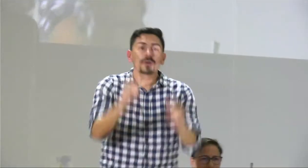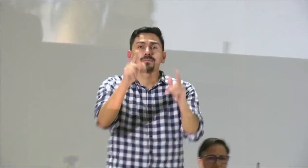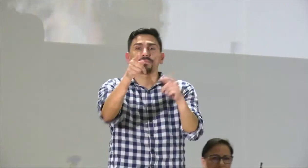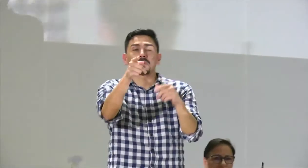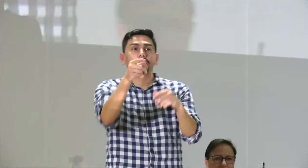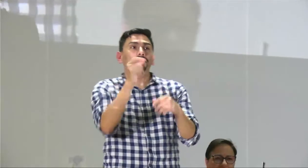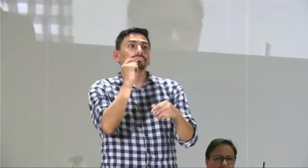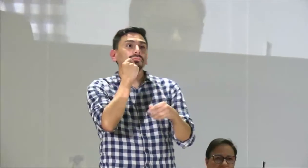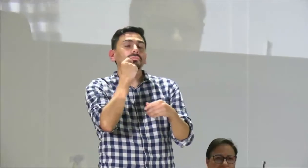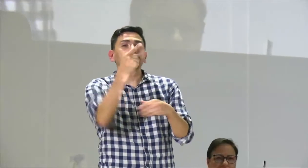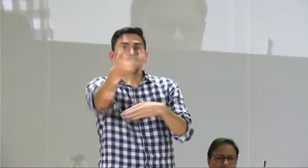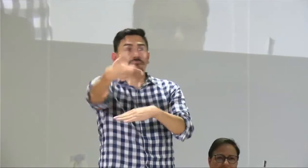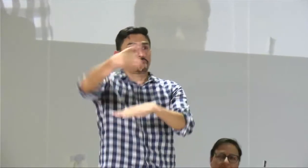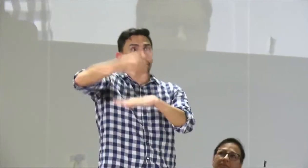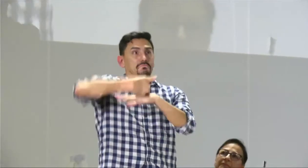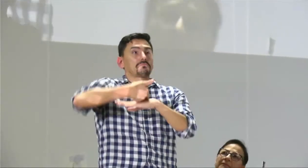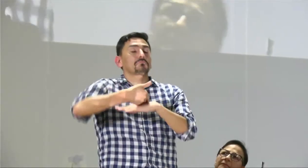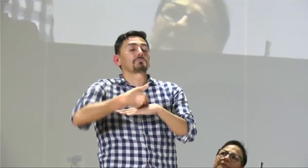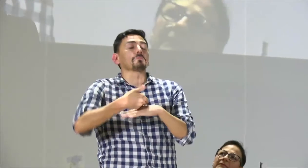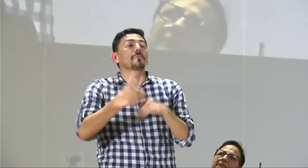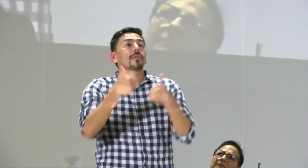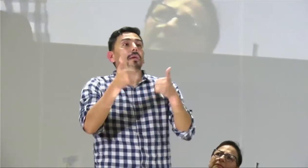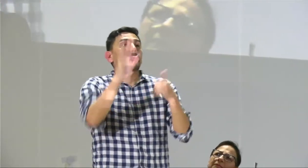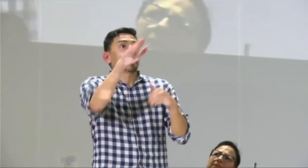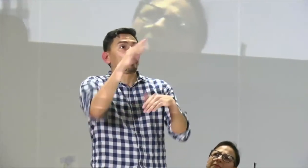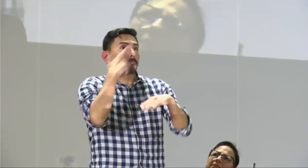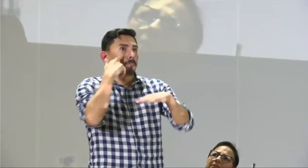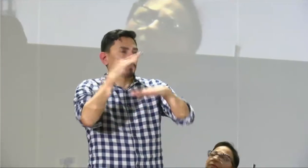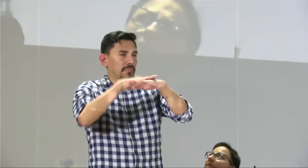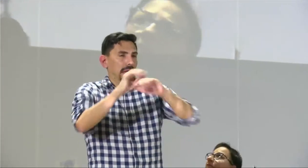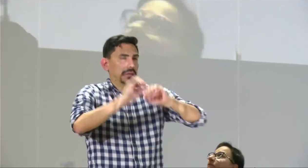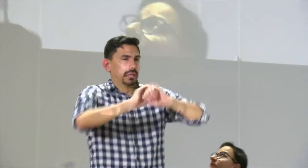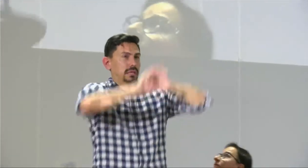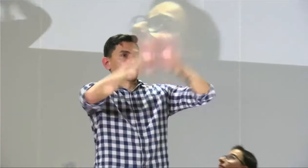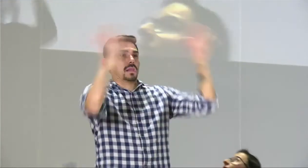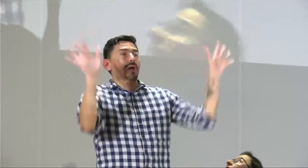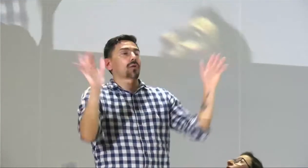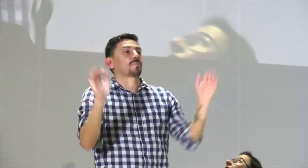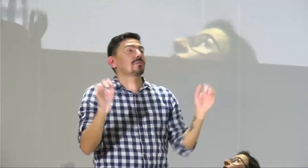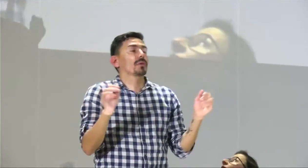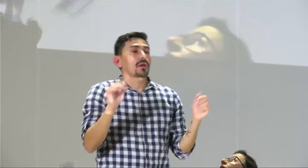en cuanto a la propuesta que me hace Sandra quiero dar claridad al asunto